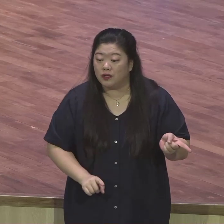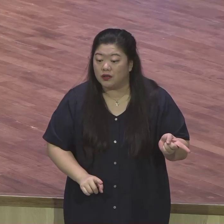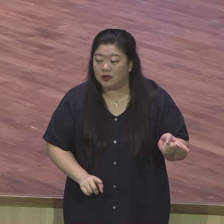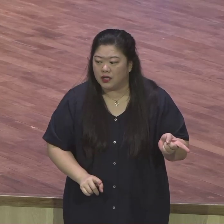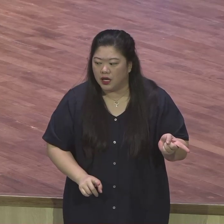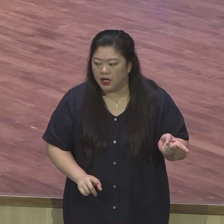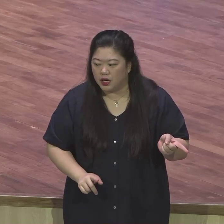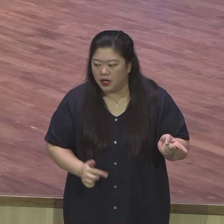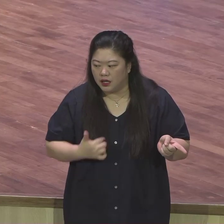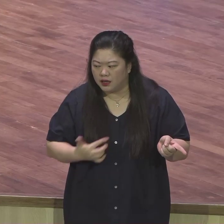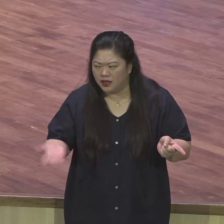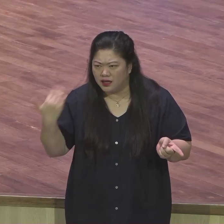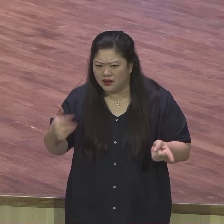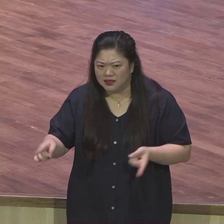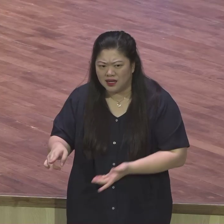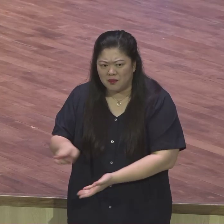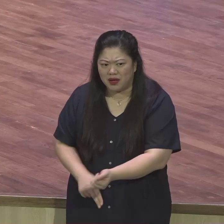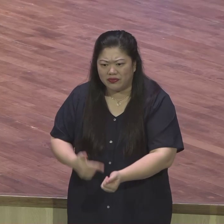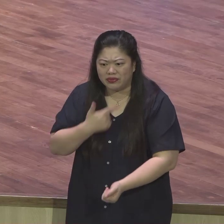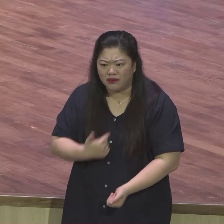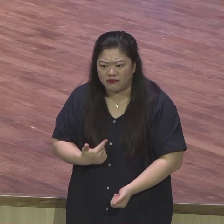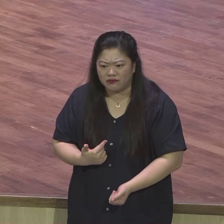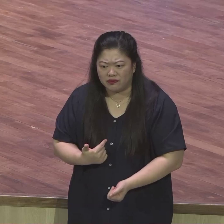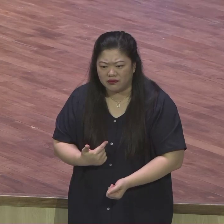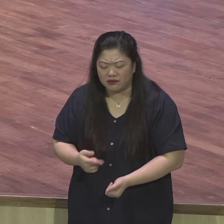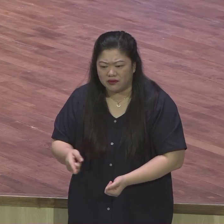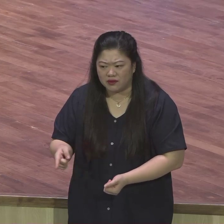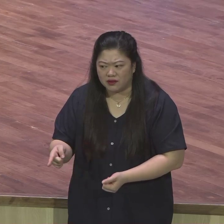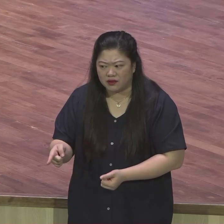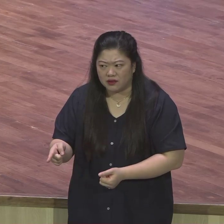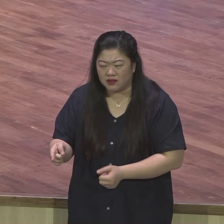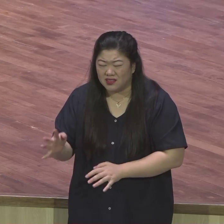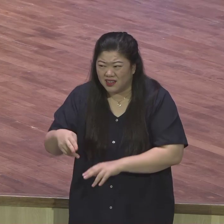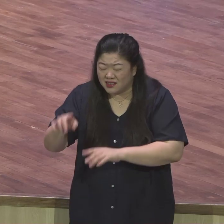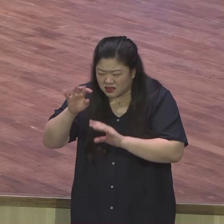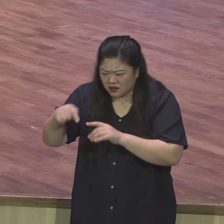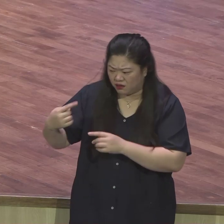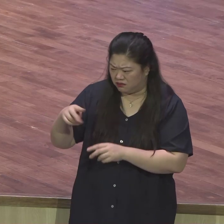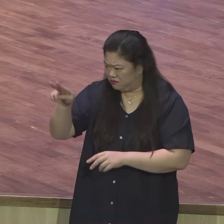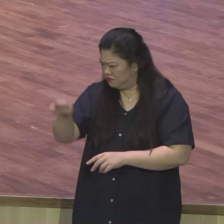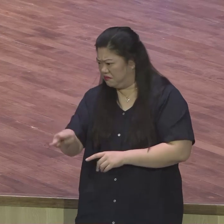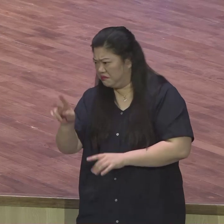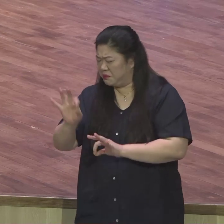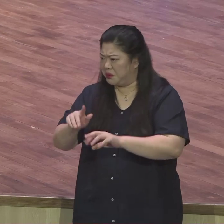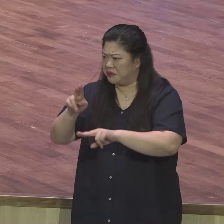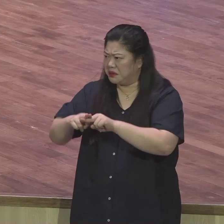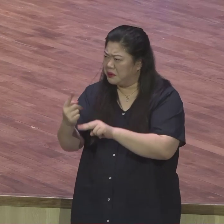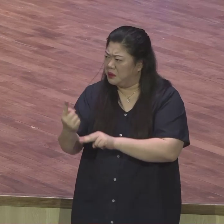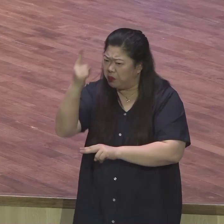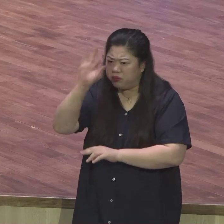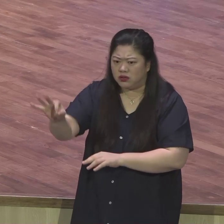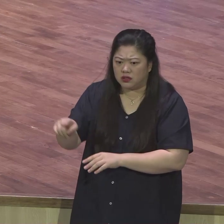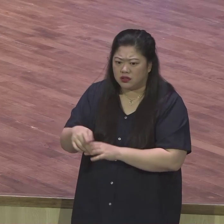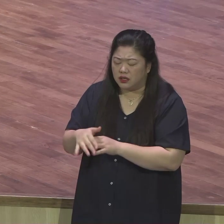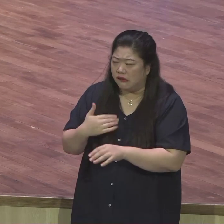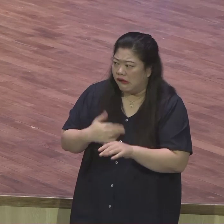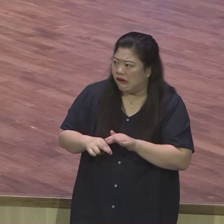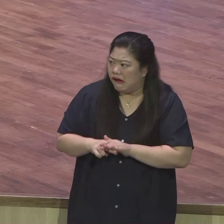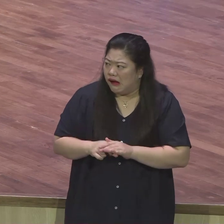자기들 잘못 인해가지고 얼마나 불안하면서 어떻게 하든 요셉을 속여가지고 도망갈 국리를 찾을 것이고